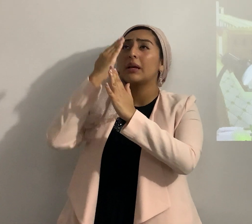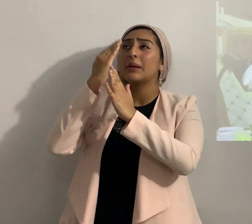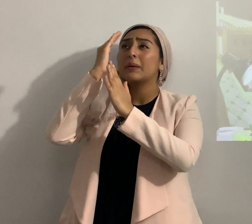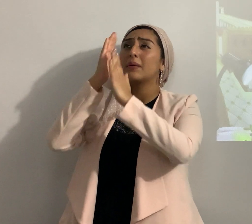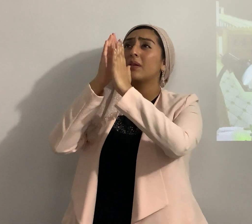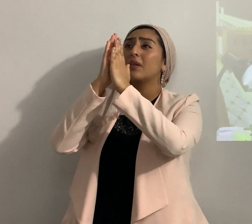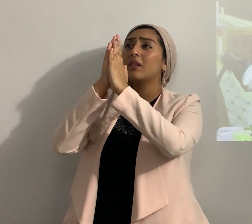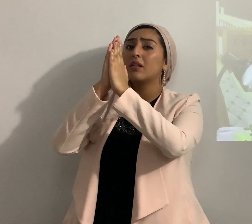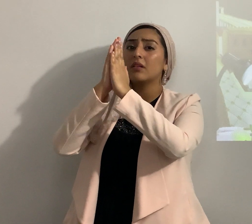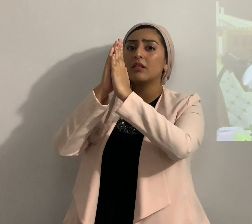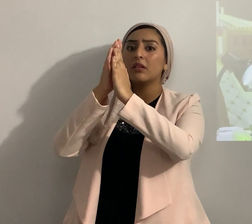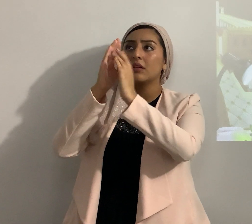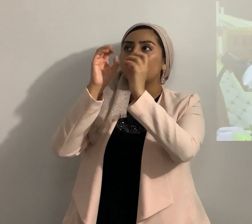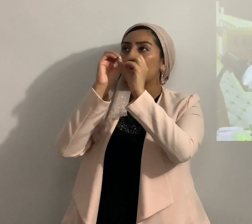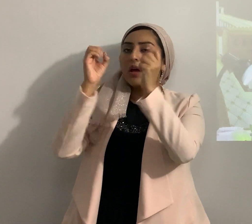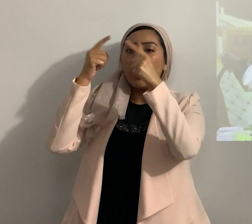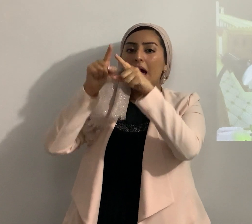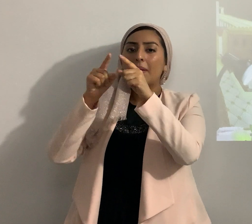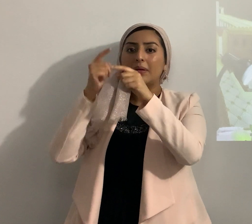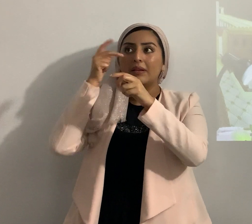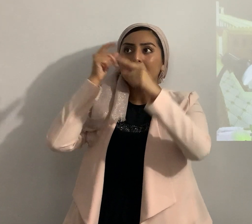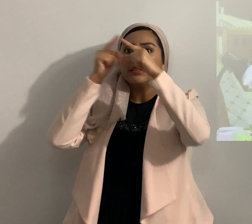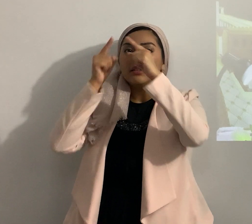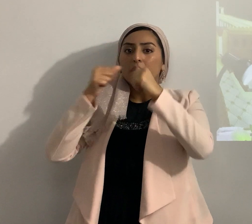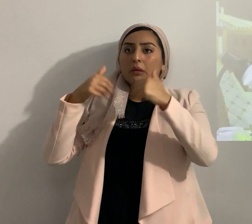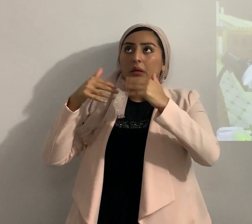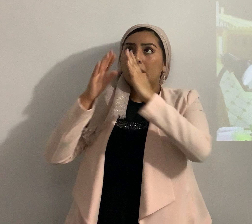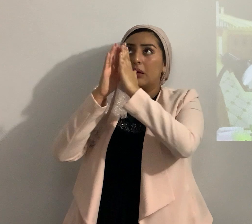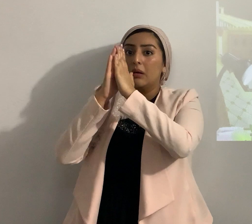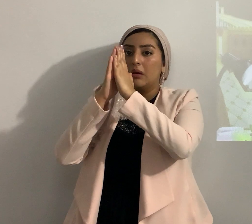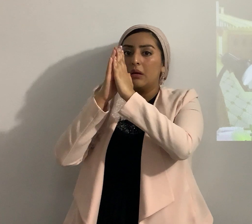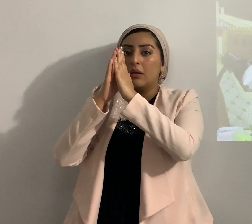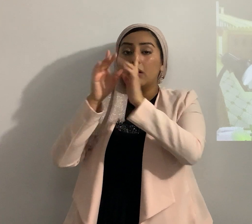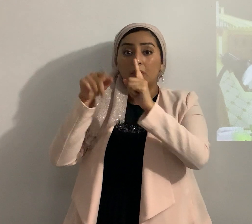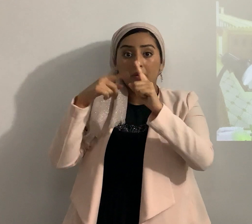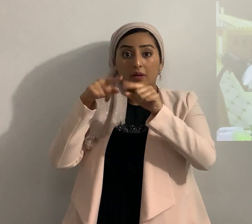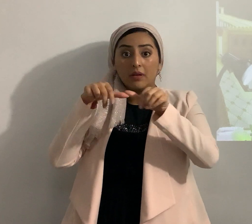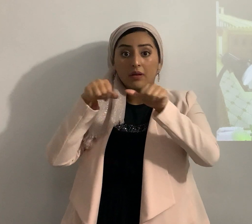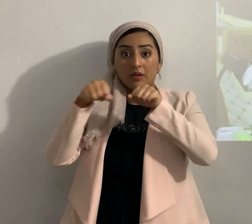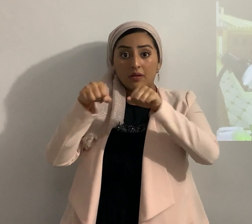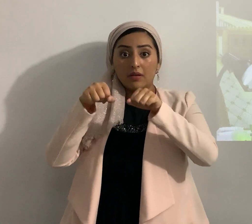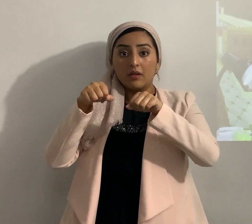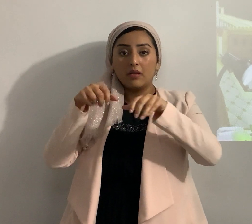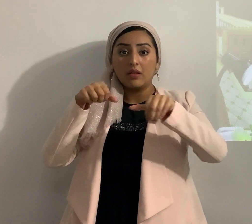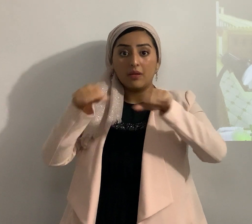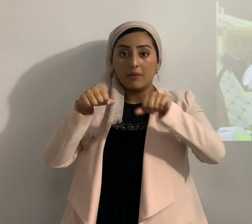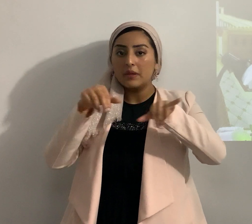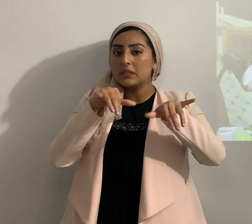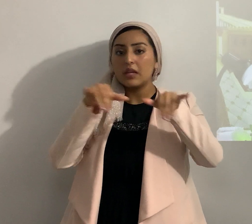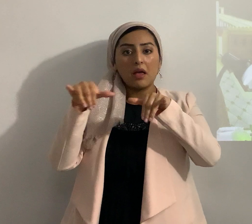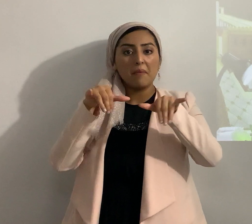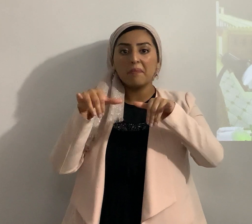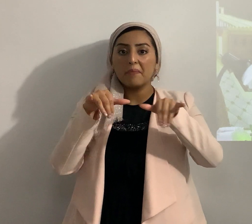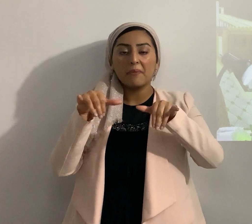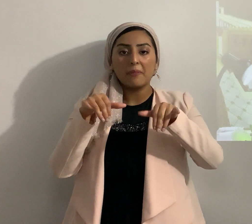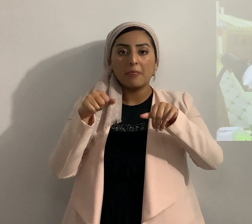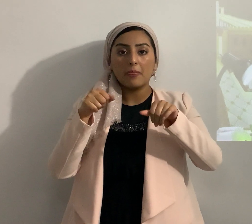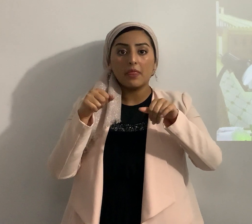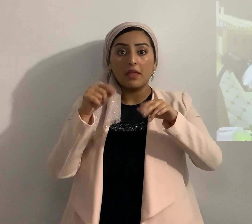que no nos pase nada y no en cada temblor cada sismo cada terremoto es igual y de veras le temen